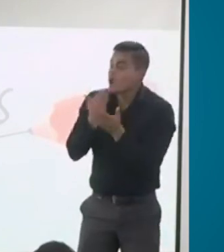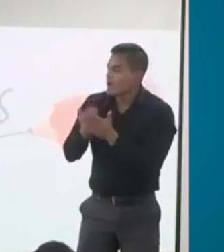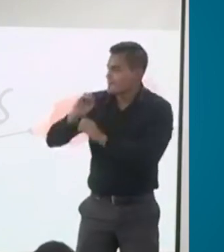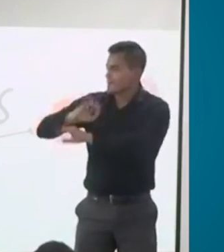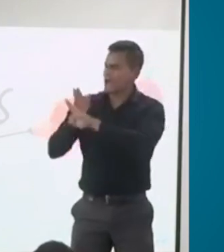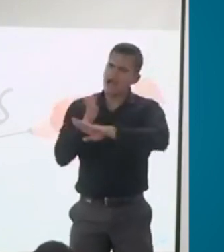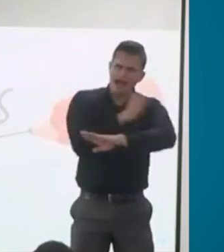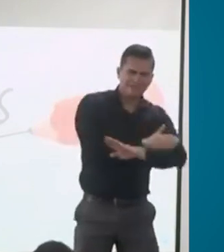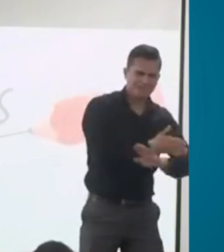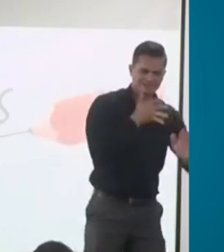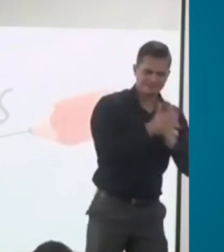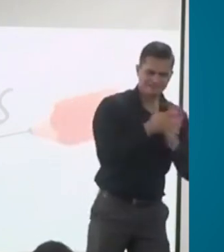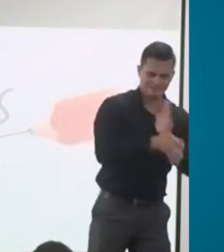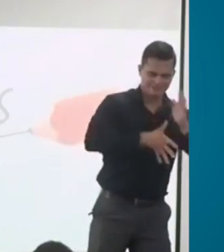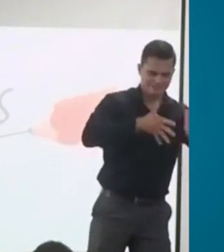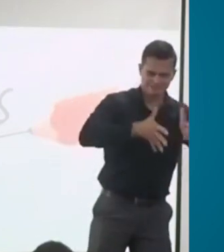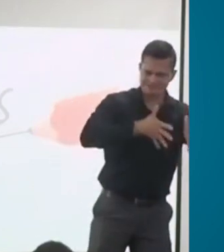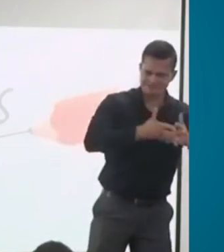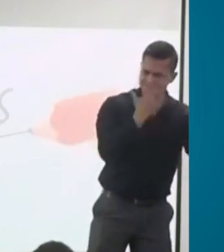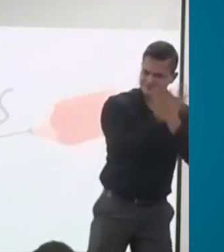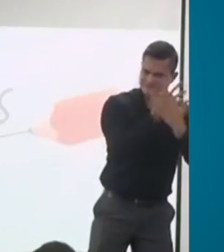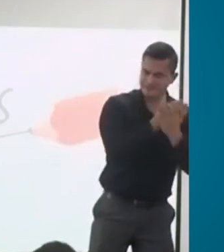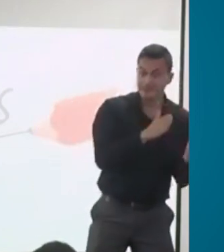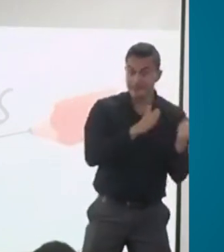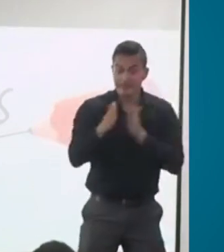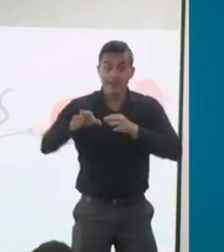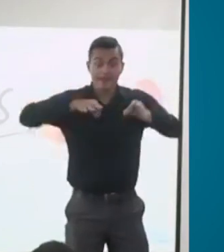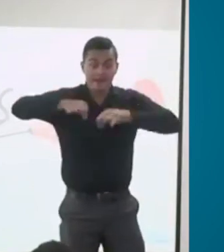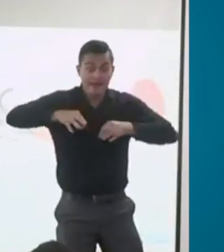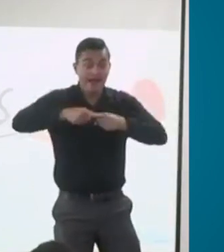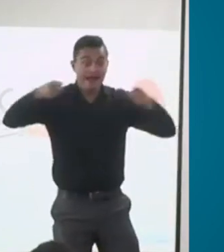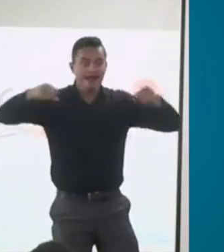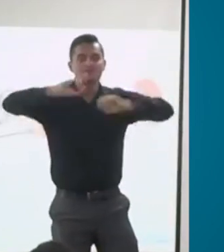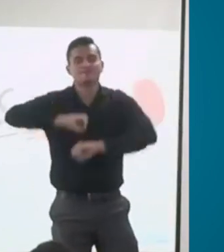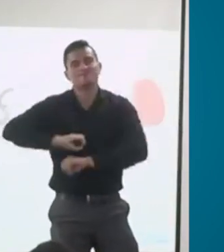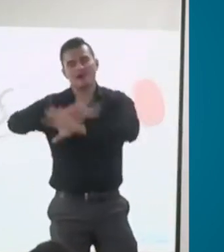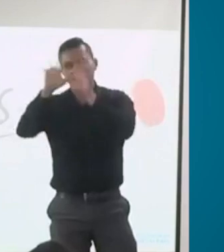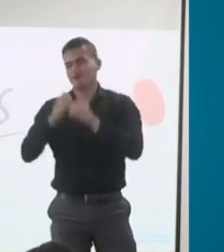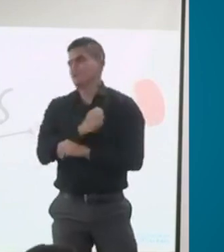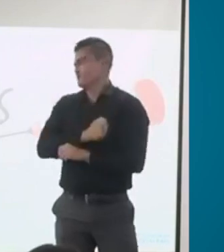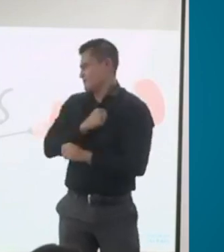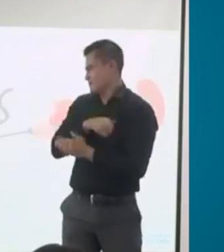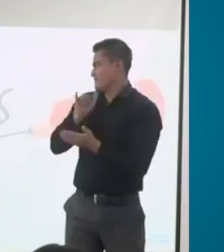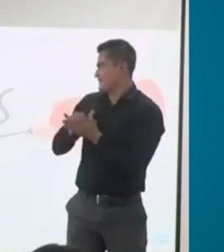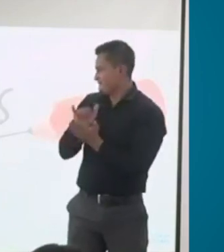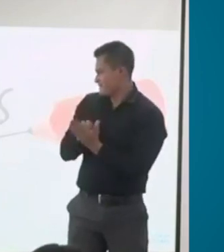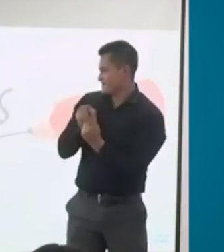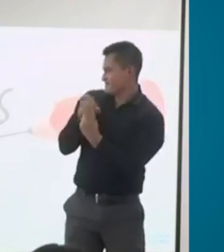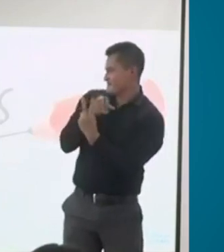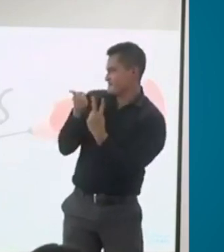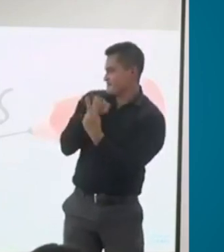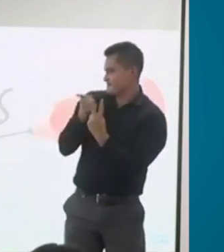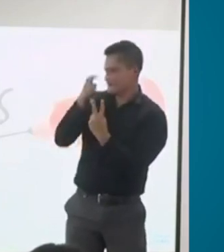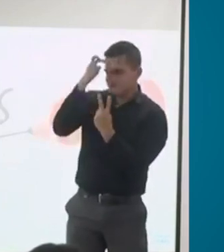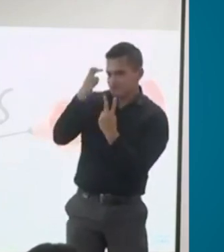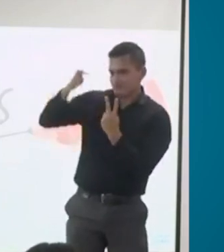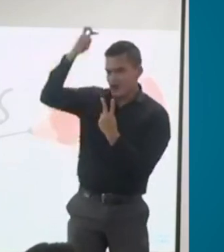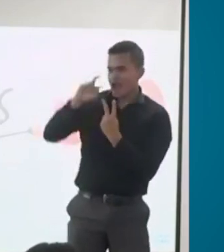claro, fue más explicativo. Quisiera que de pronto los otros dos profesionales pudieran